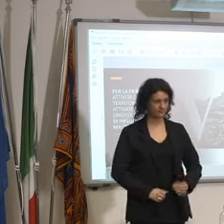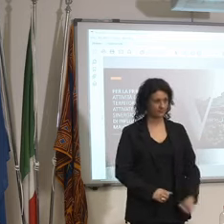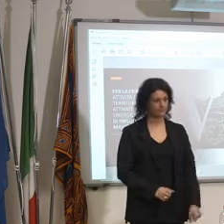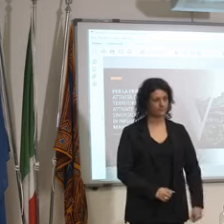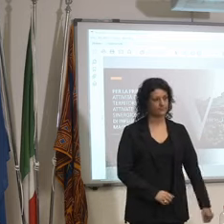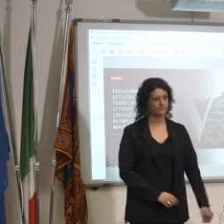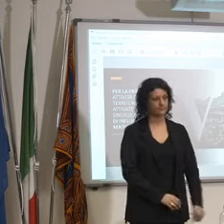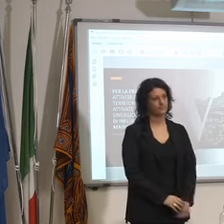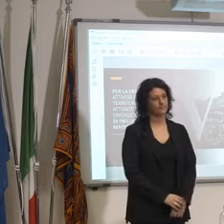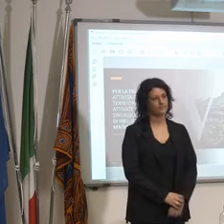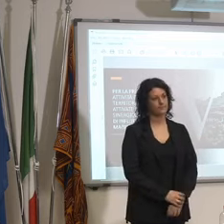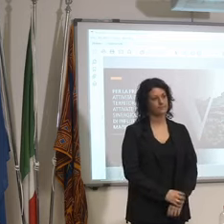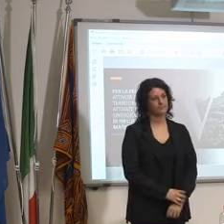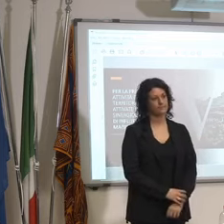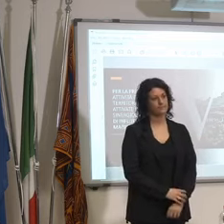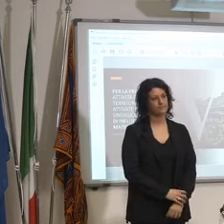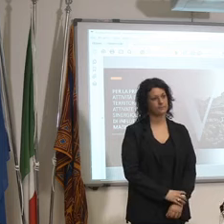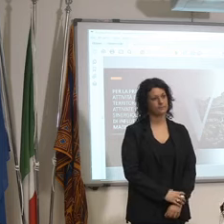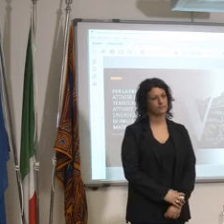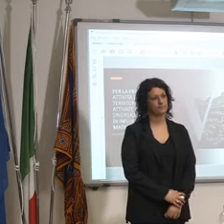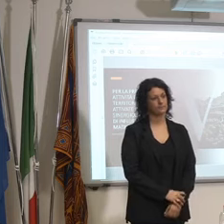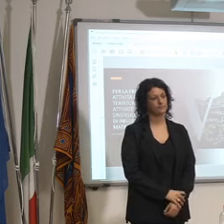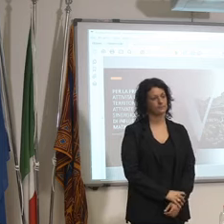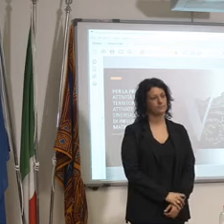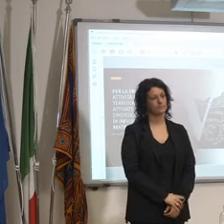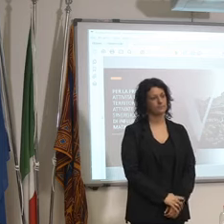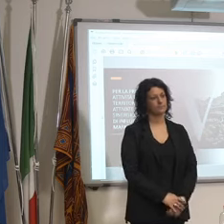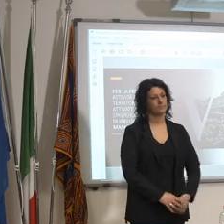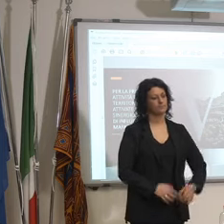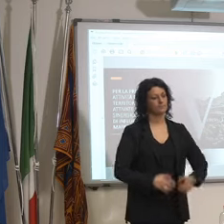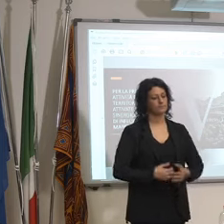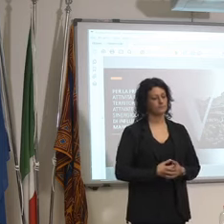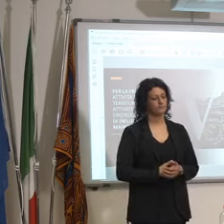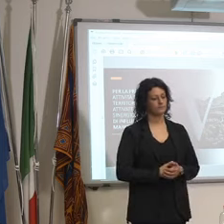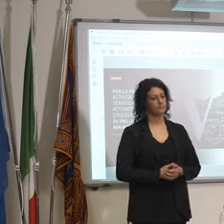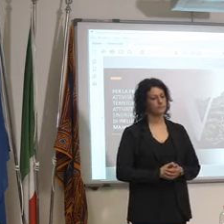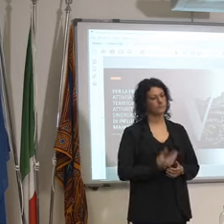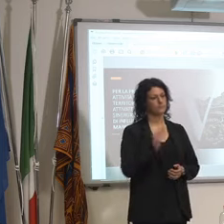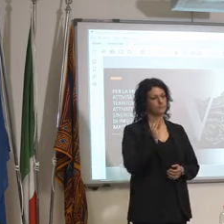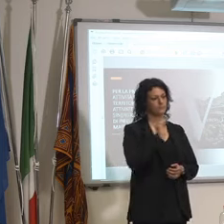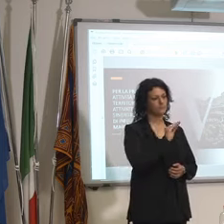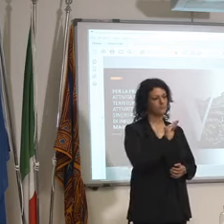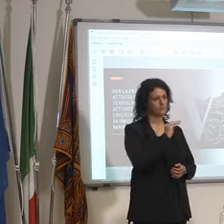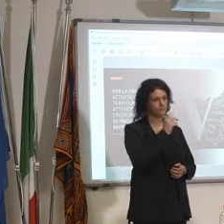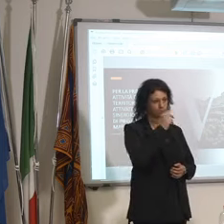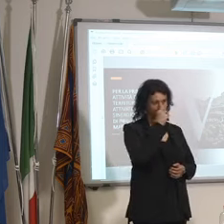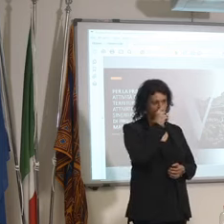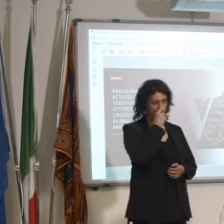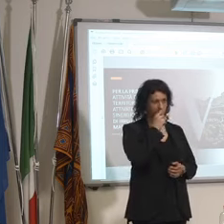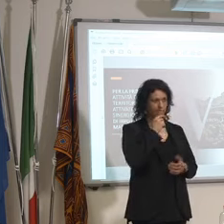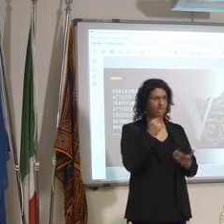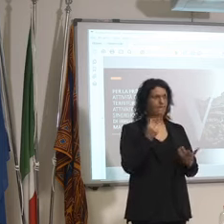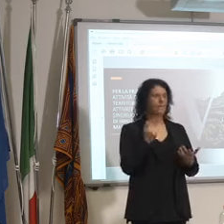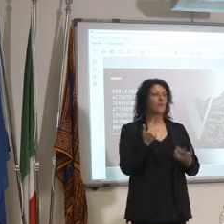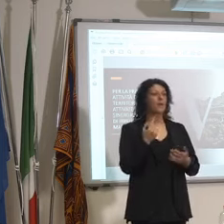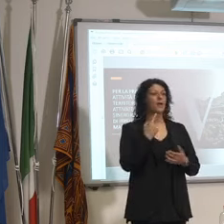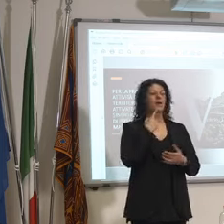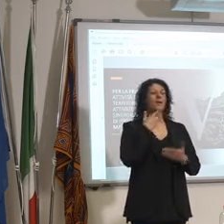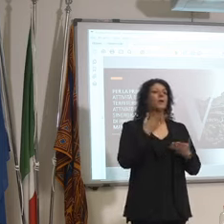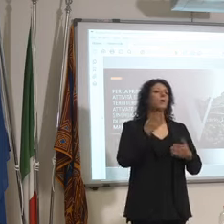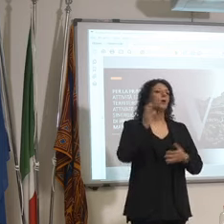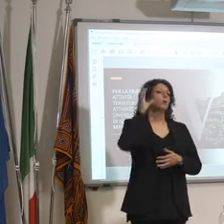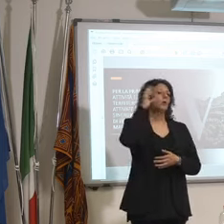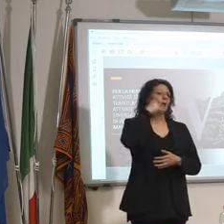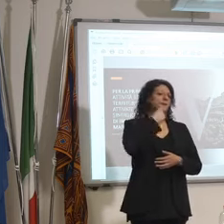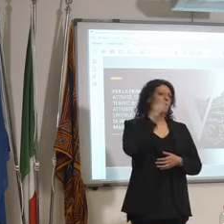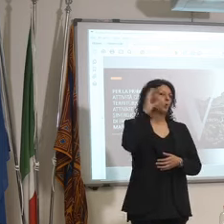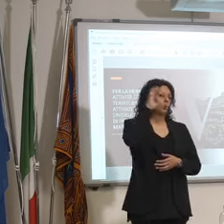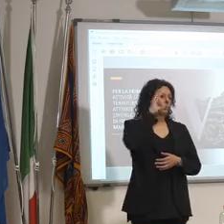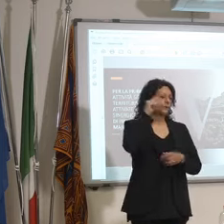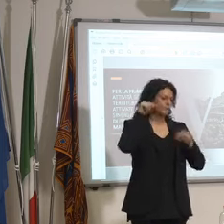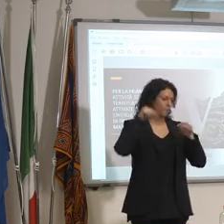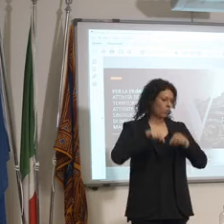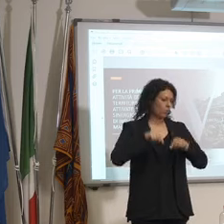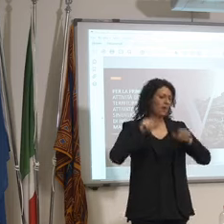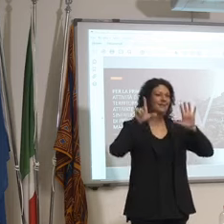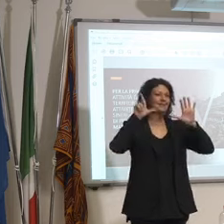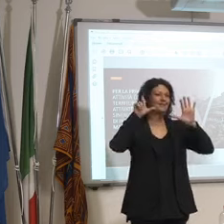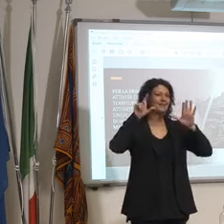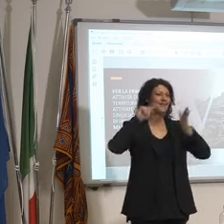se il Veneto è al top avendo dalle sue 70 milioni di presenze anche le altre